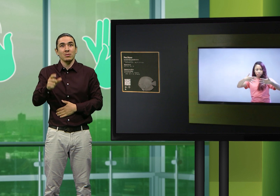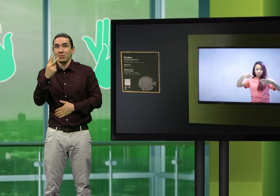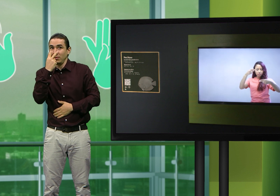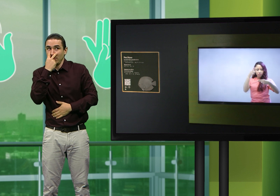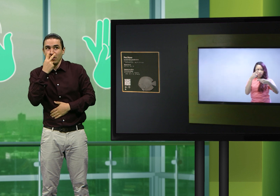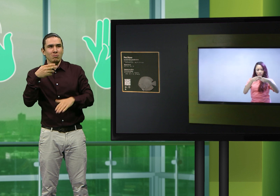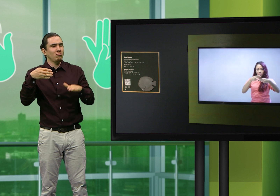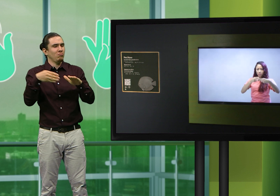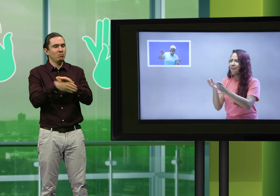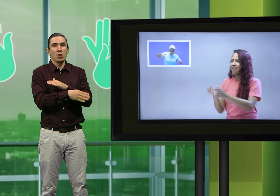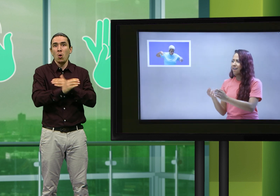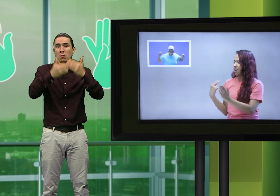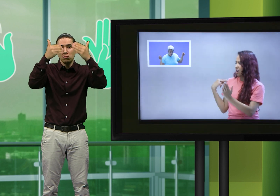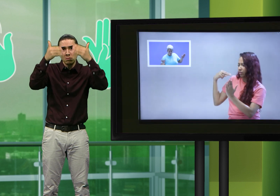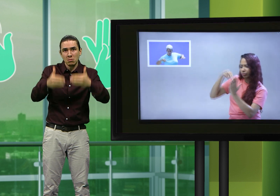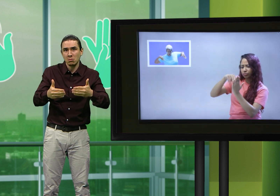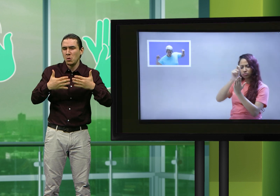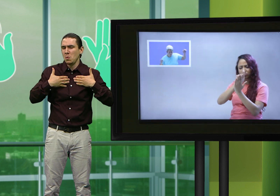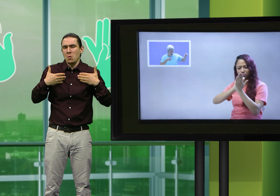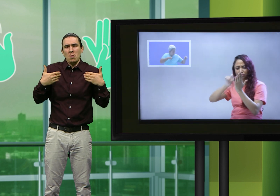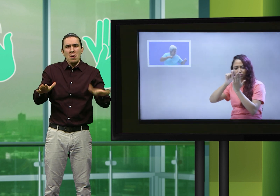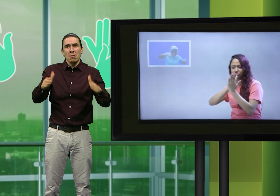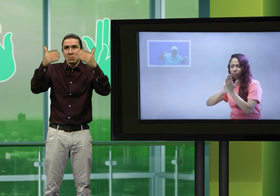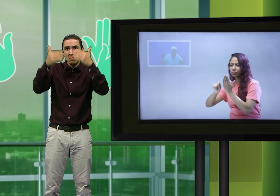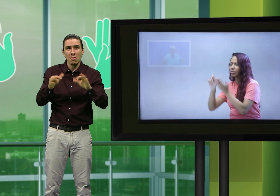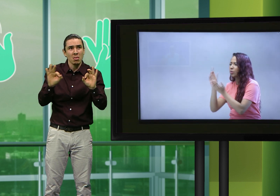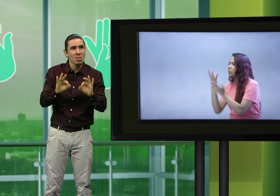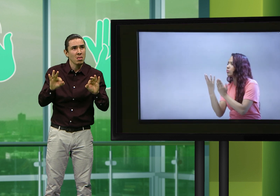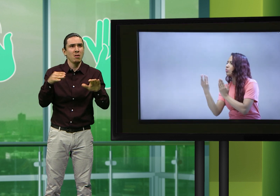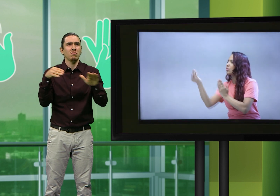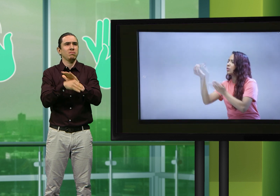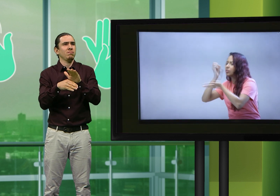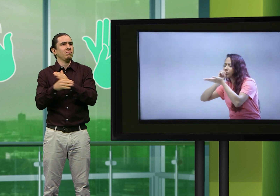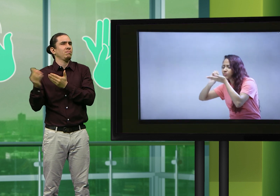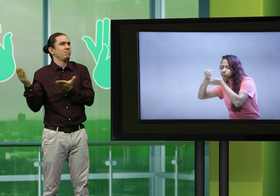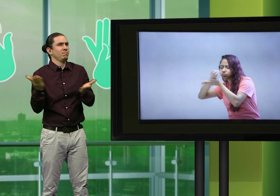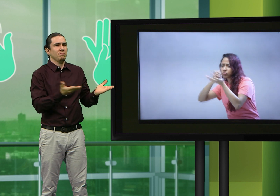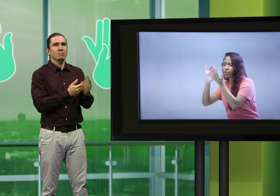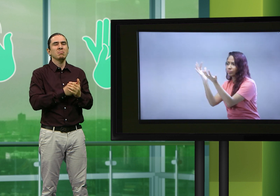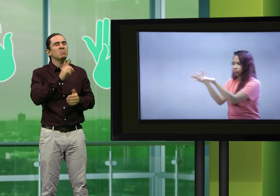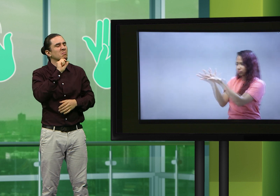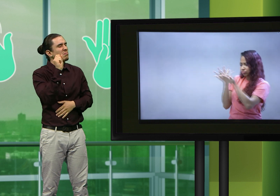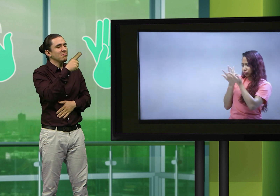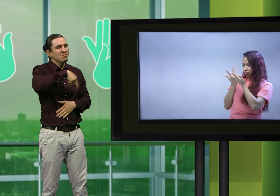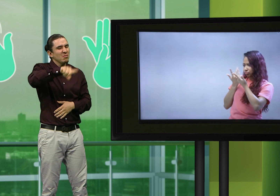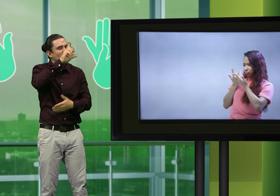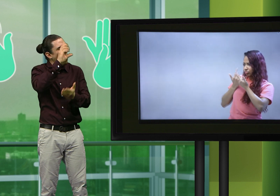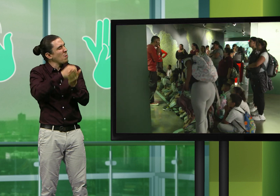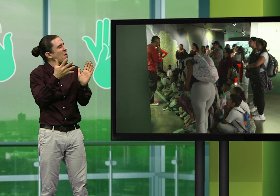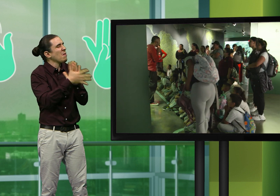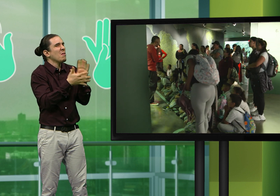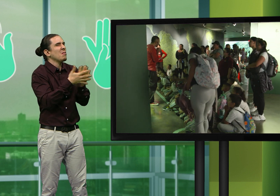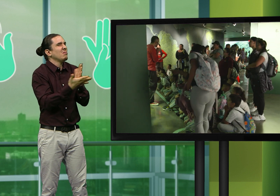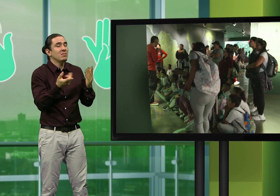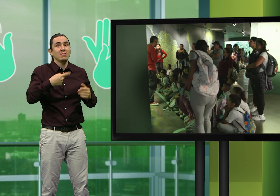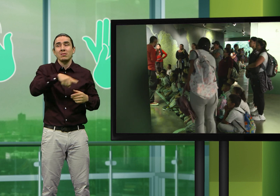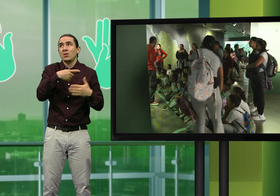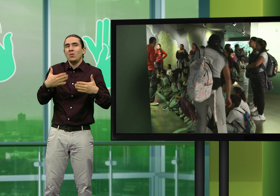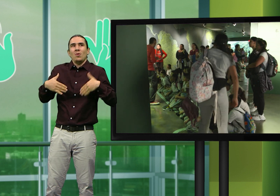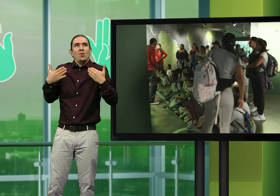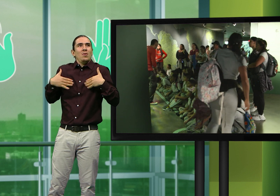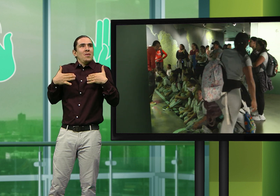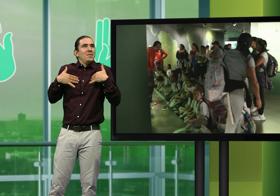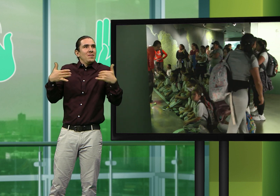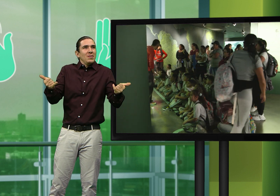sordas vienen al parque, al acuario? ¿Cuáles son los comentarios que reciben de ellas? ¿La felicidad de por primera vez poder